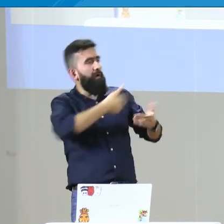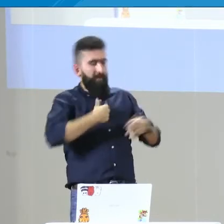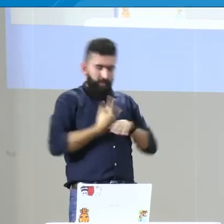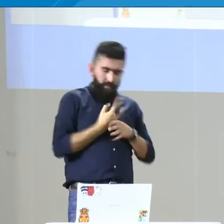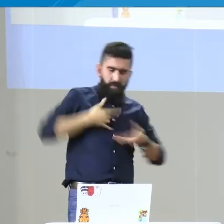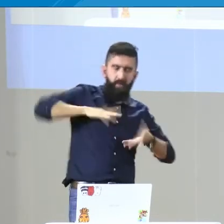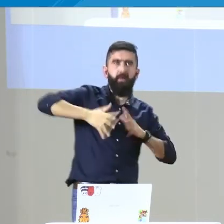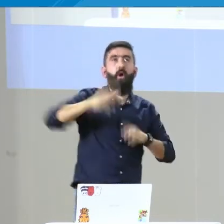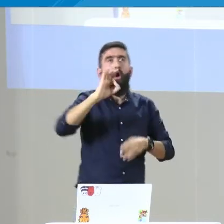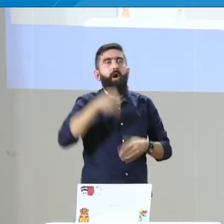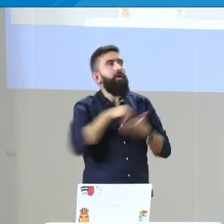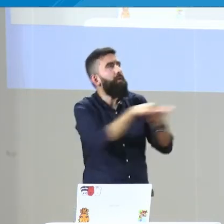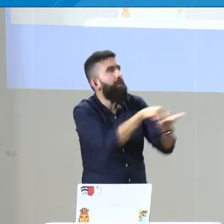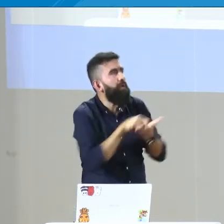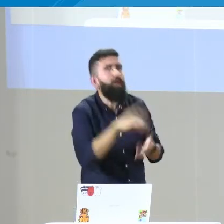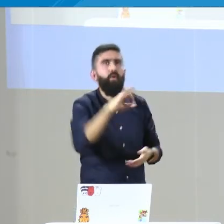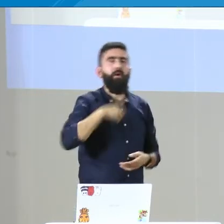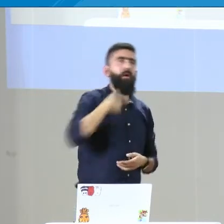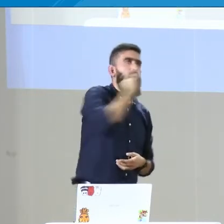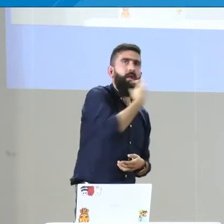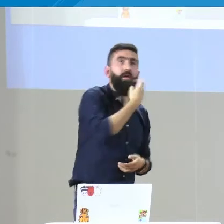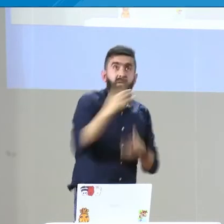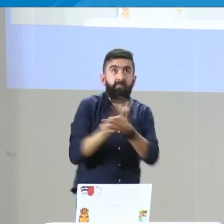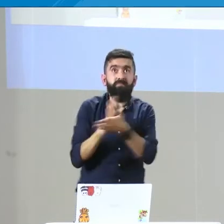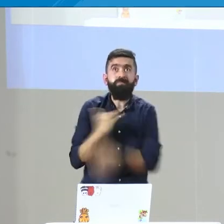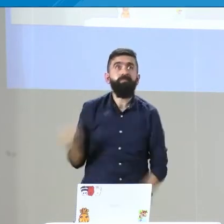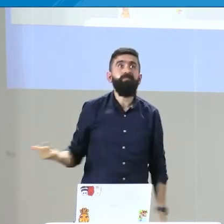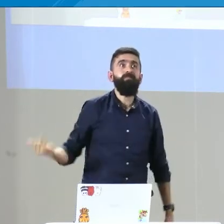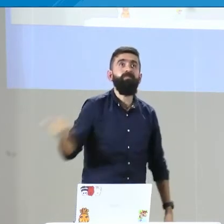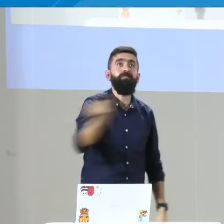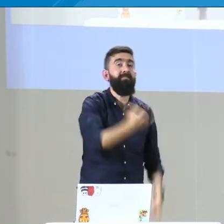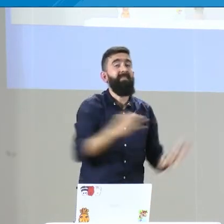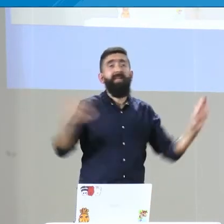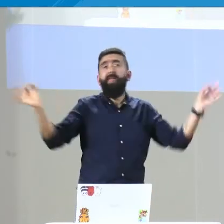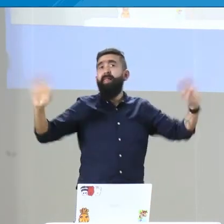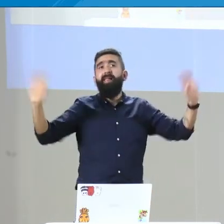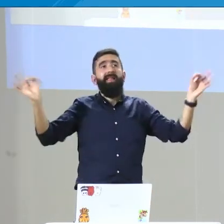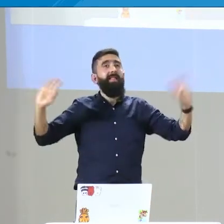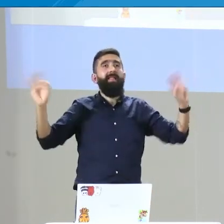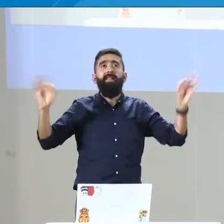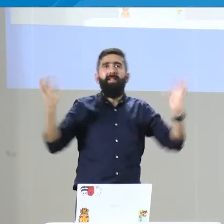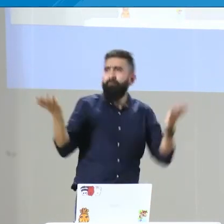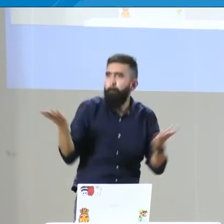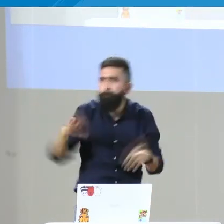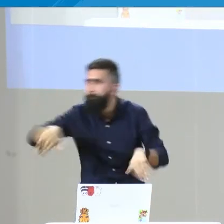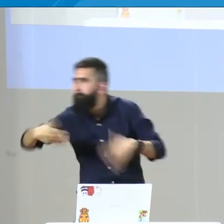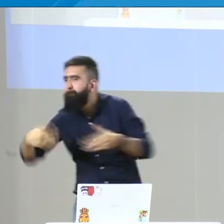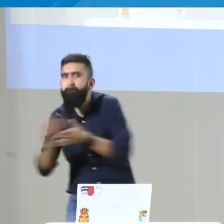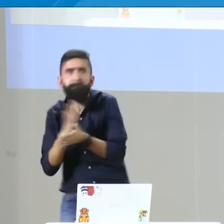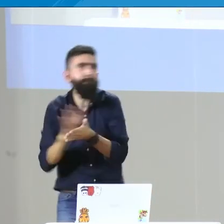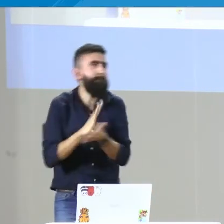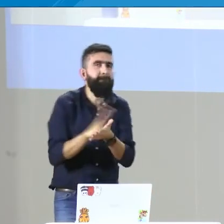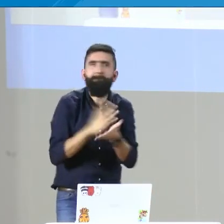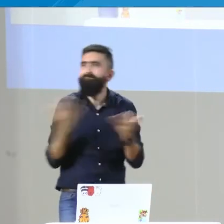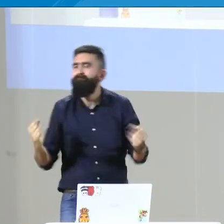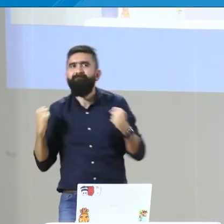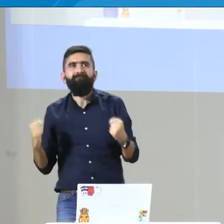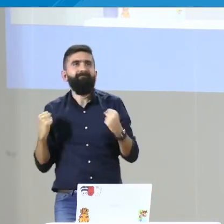contextos? ¿Cómo se accede, cómo accede la persona sorda a través de su lengua? ¿Lo hago de manera oral? ¿Lo hago de manera escrita? ¿Estudios hay? No, no